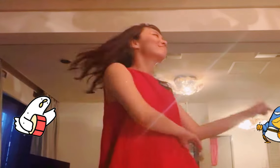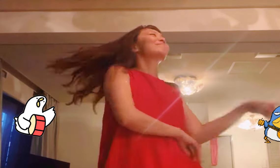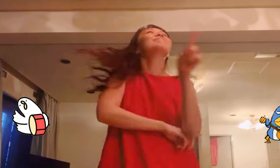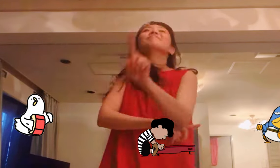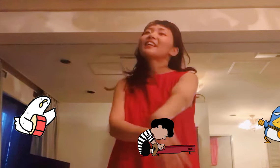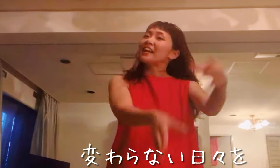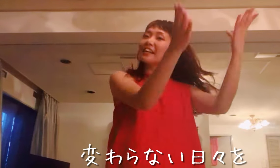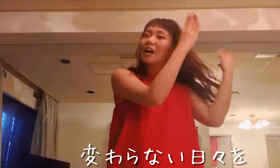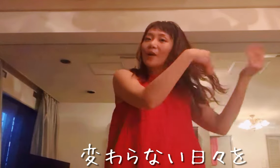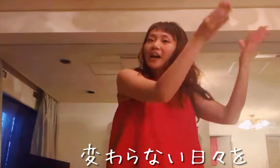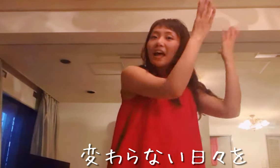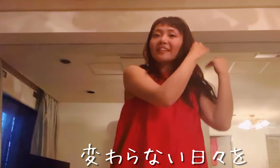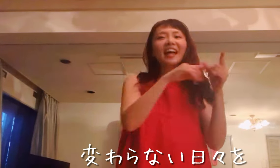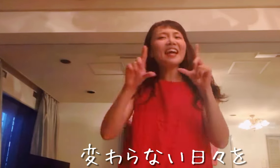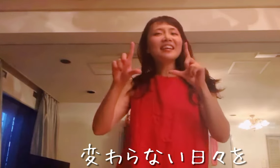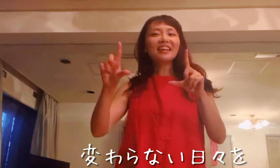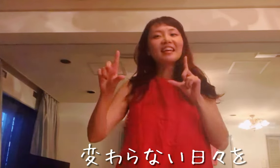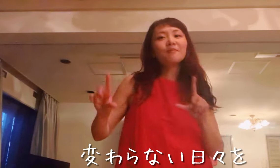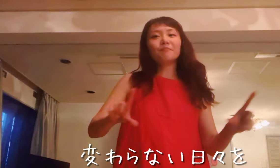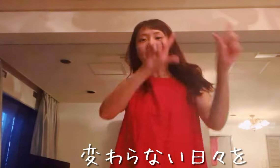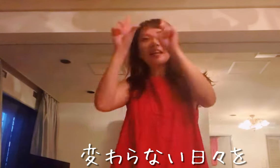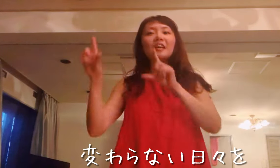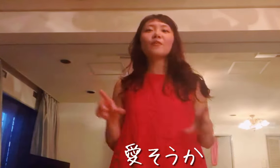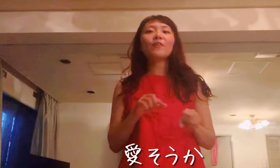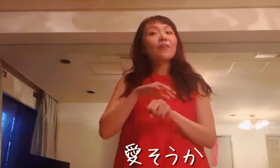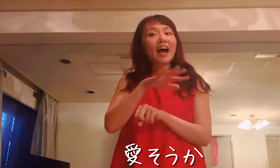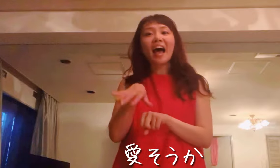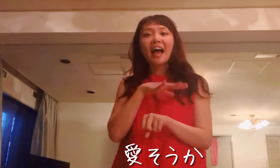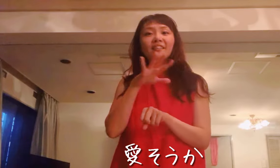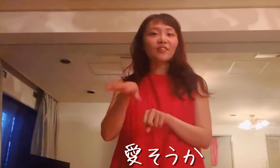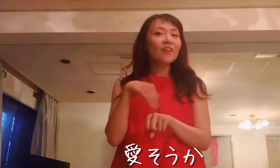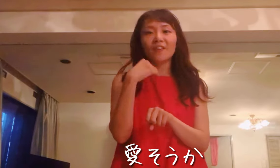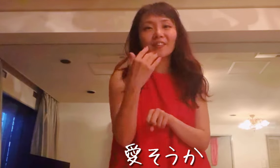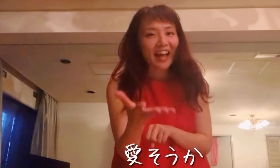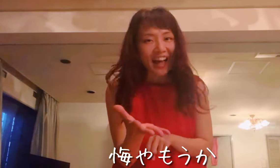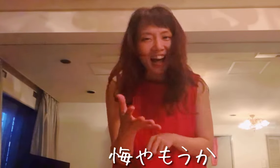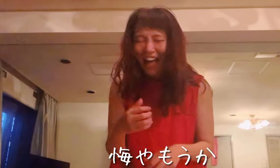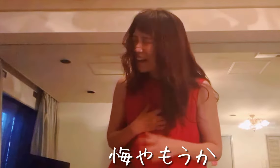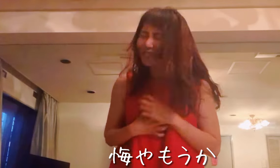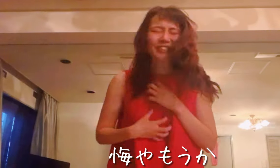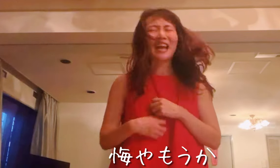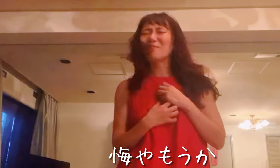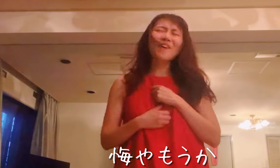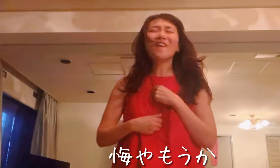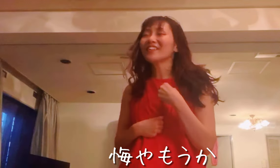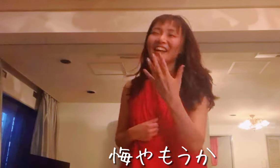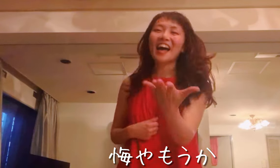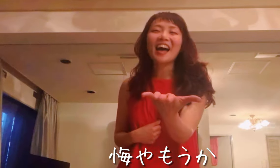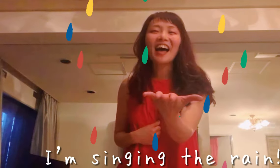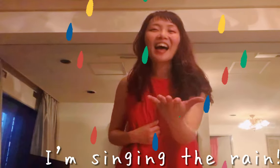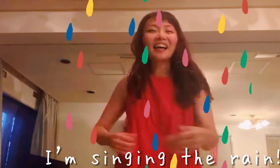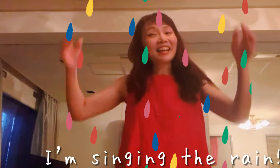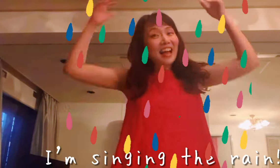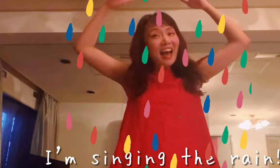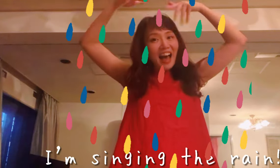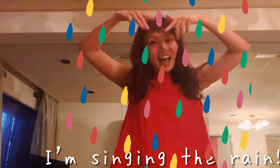変わらない日々を愛そうか 悔やもうかI